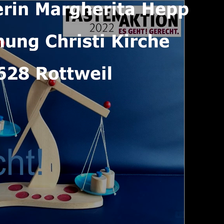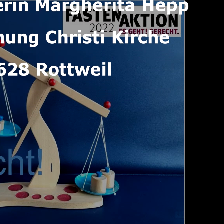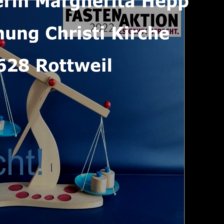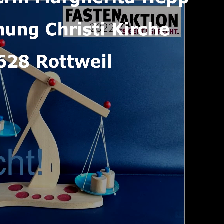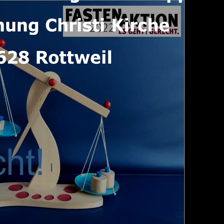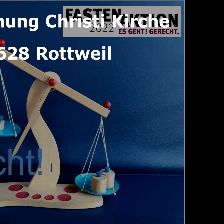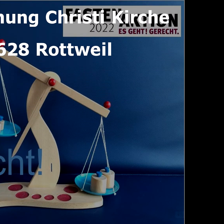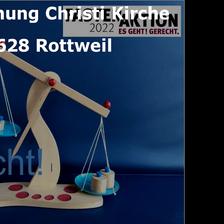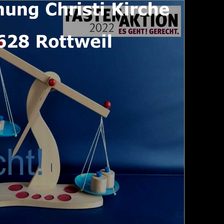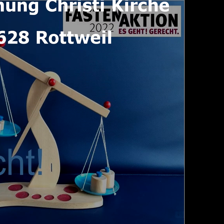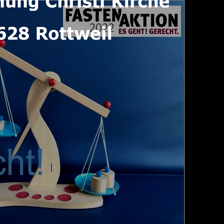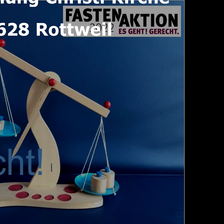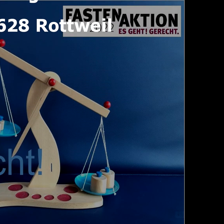der Liebe zu dem Kleinen.